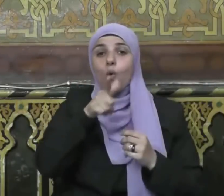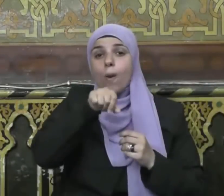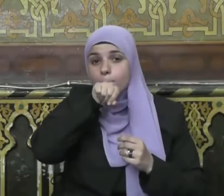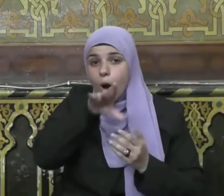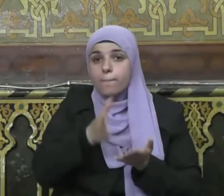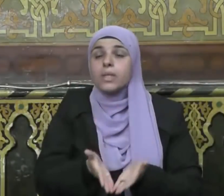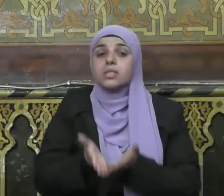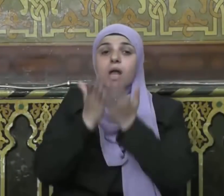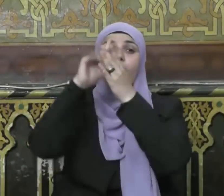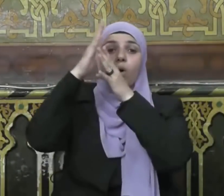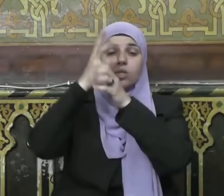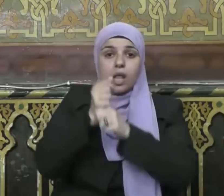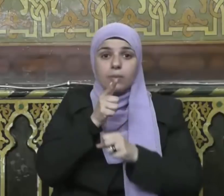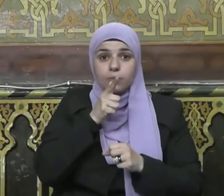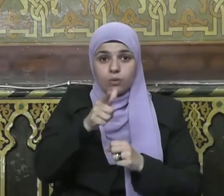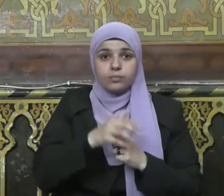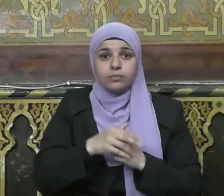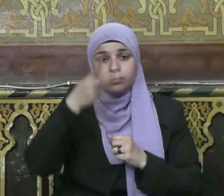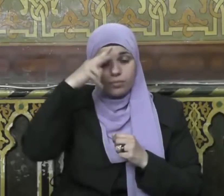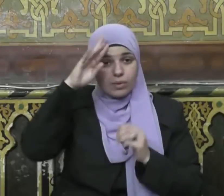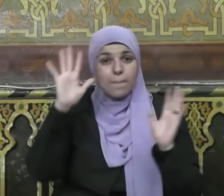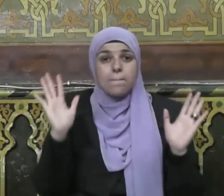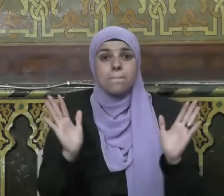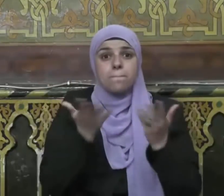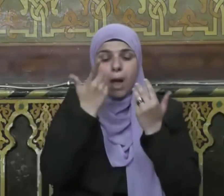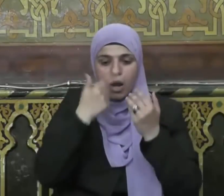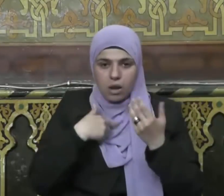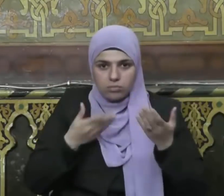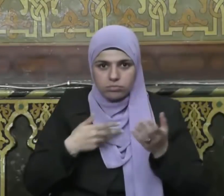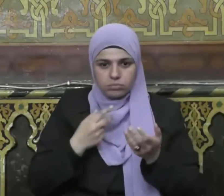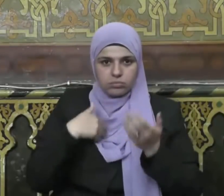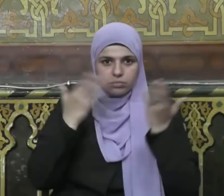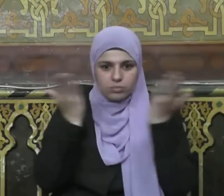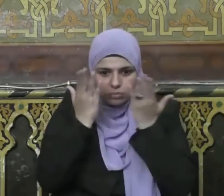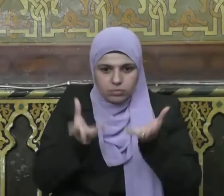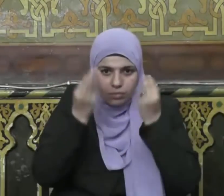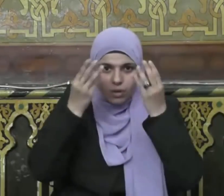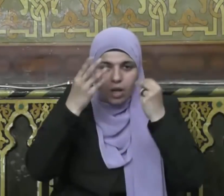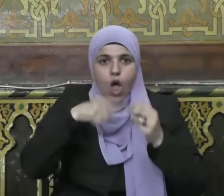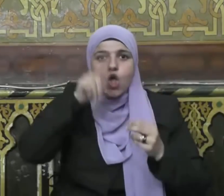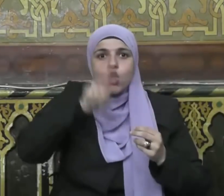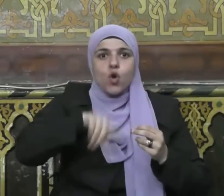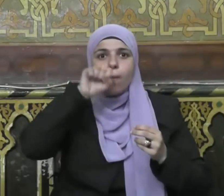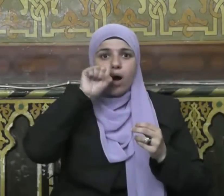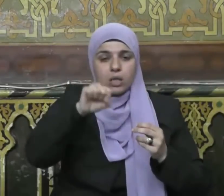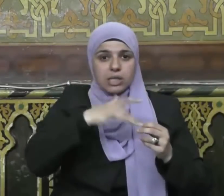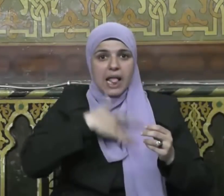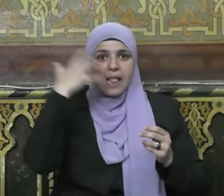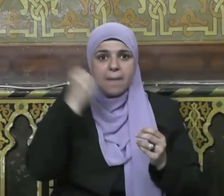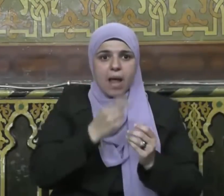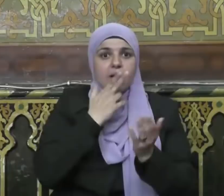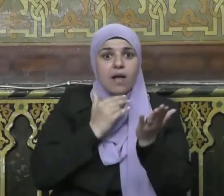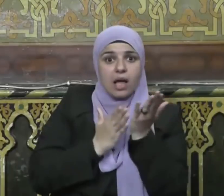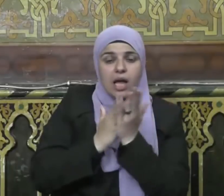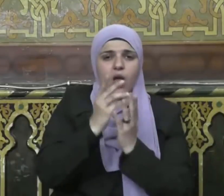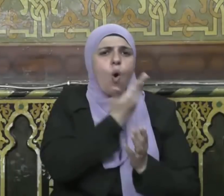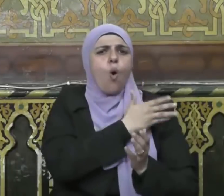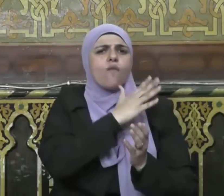مسكينا قال أبو بكر أنا فقال صلى الله عليه وسلم ما اجتمعت هذه الخصال في